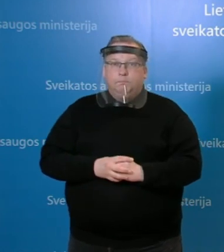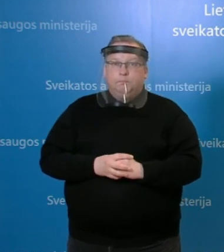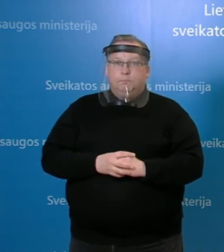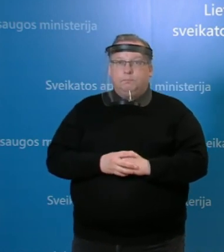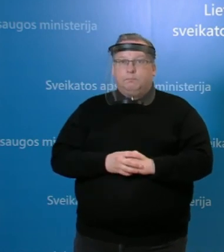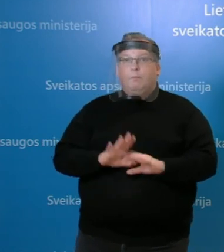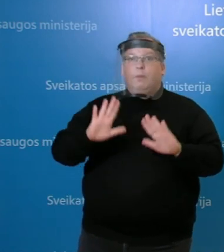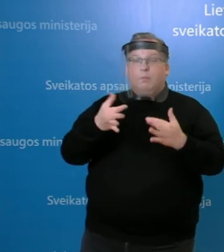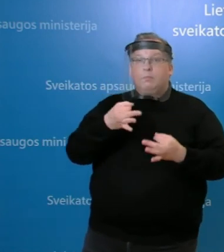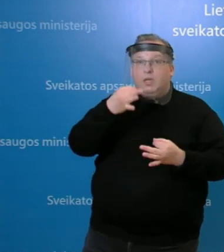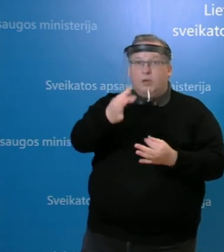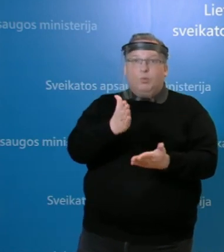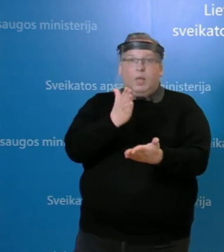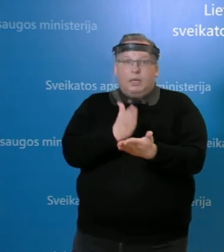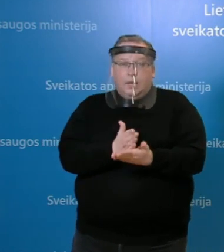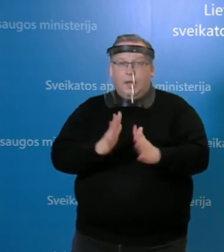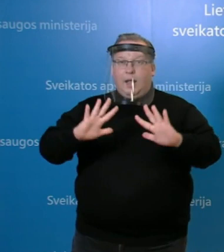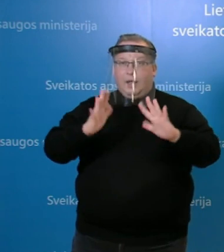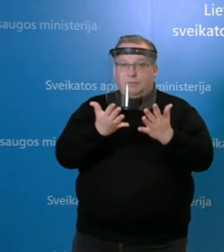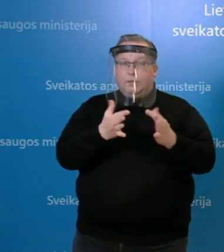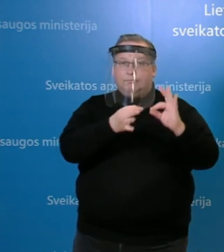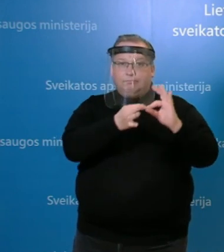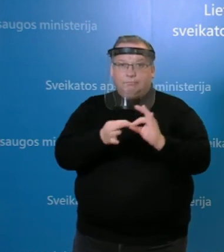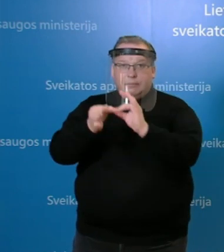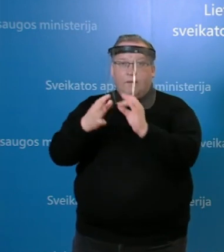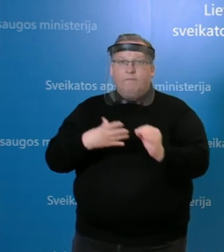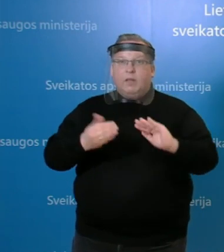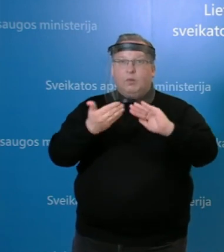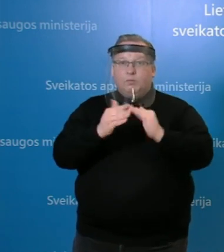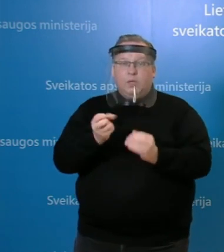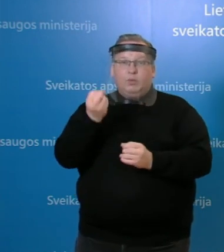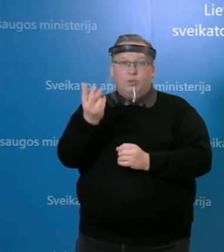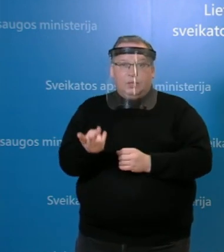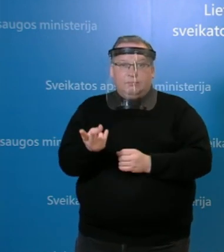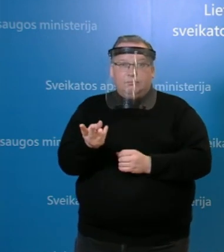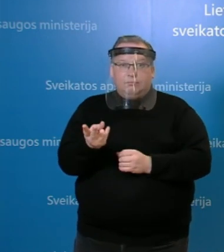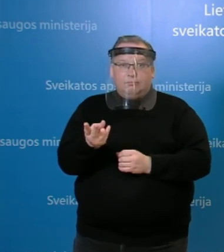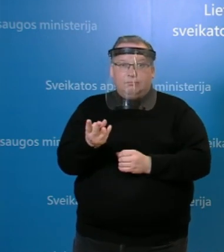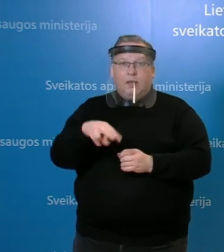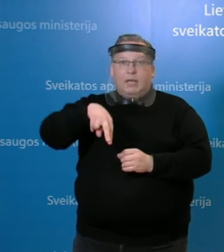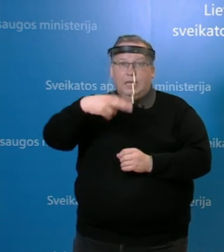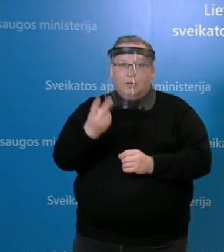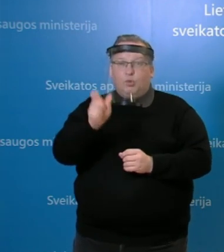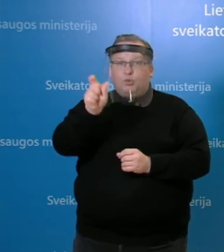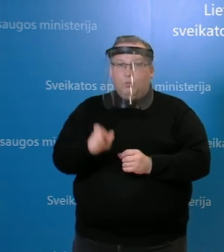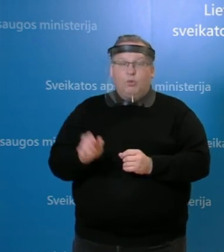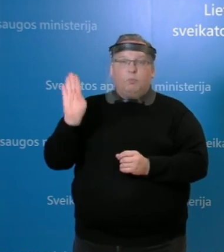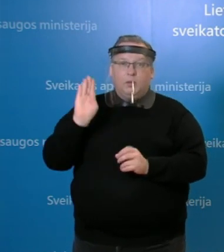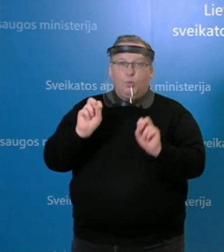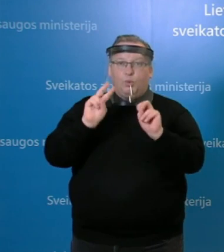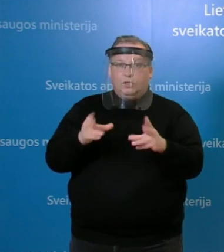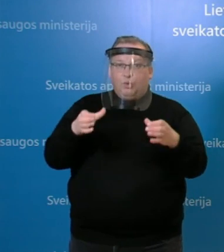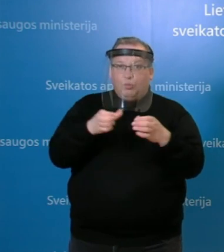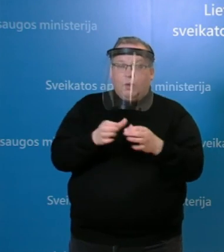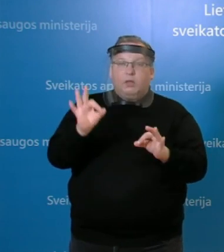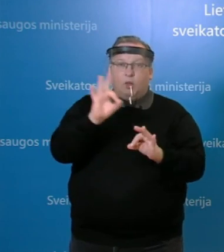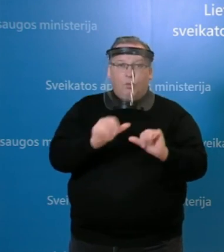Taip, kaip ir minėjau, tai yra atvejai susijęs su Vilniaus miesto klinikinė ligoninė asmuo priklausė rizikos grupiai tiek